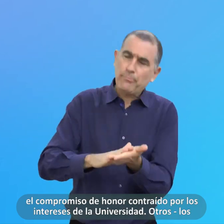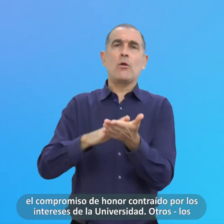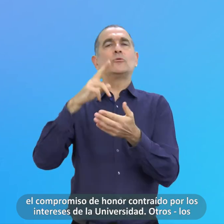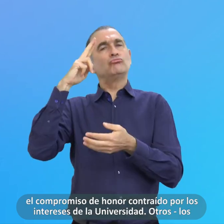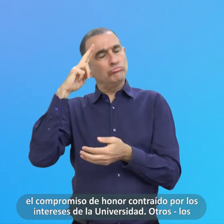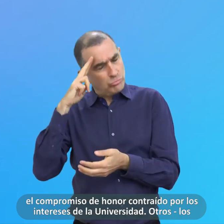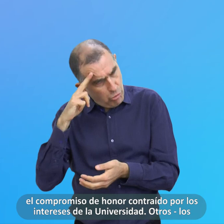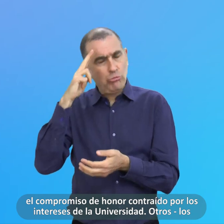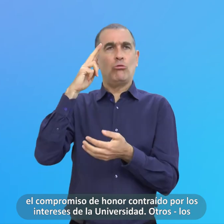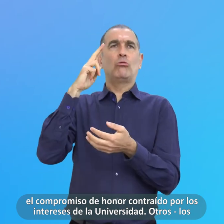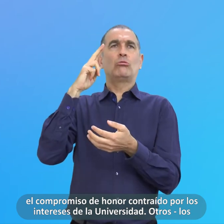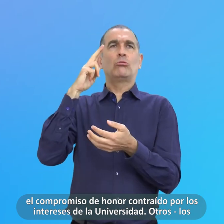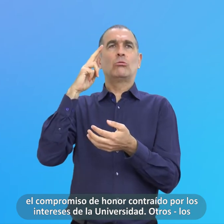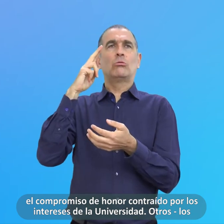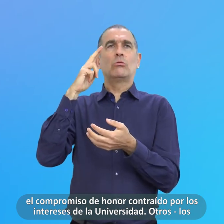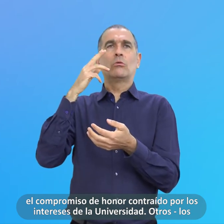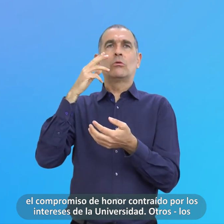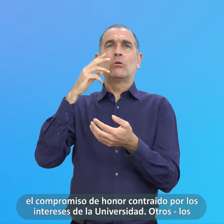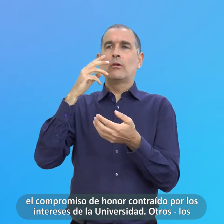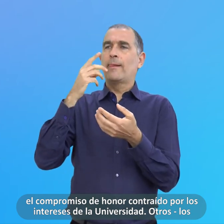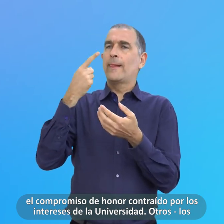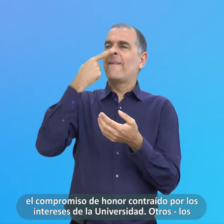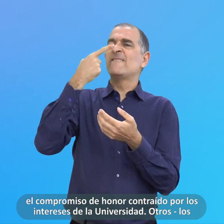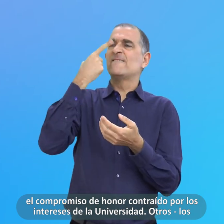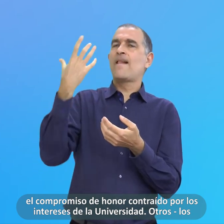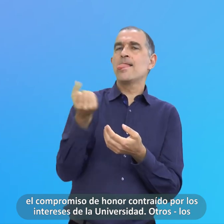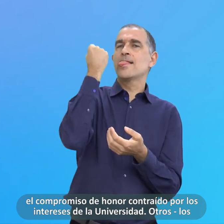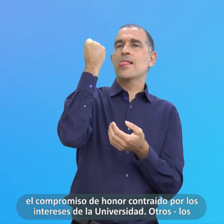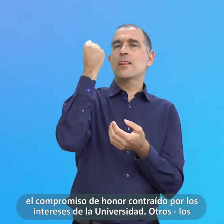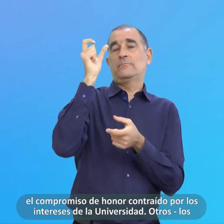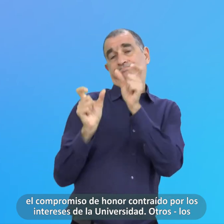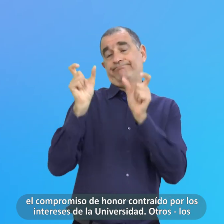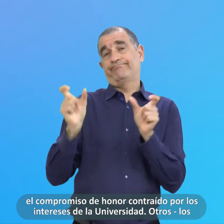Contraído Por Los Intereses De La Universidad